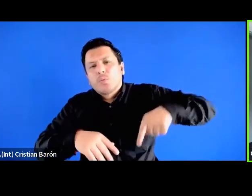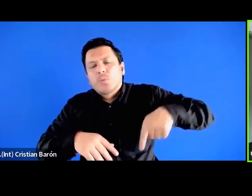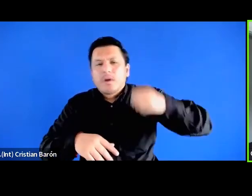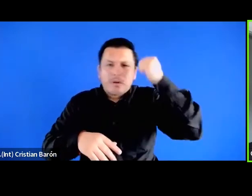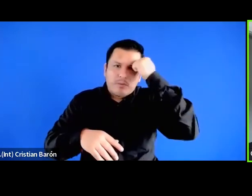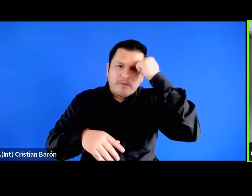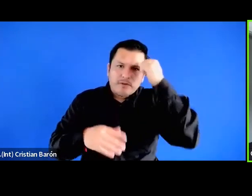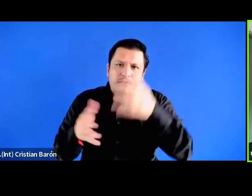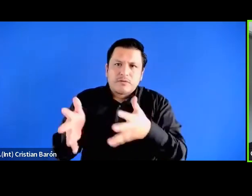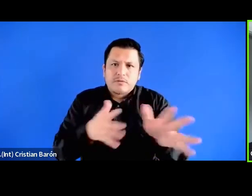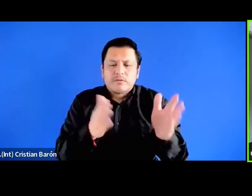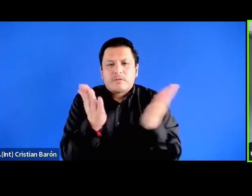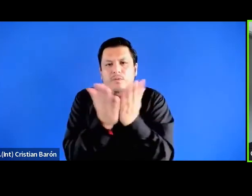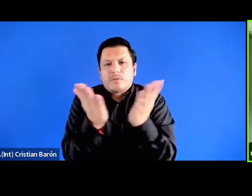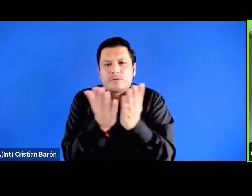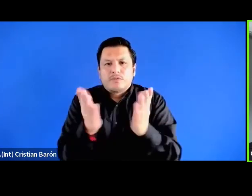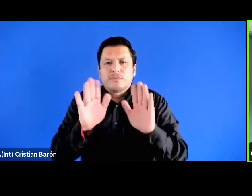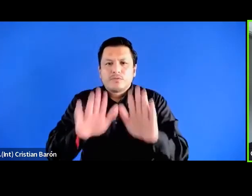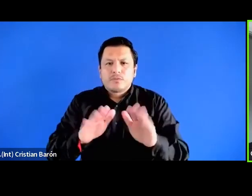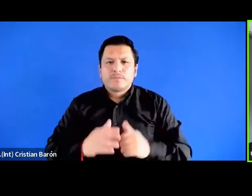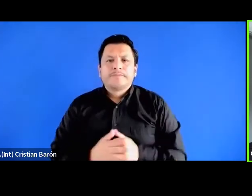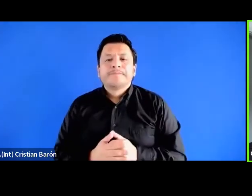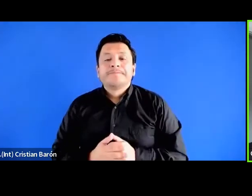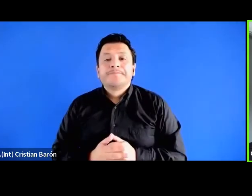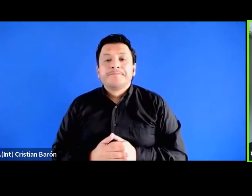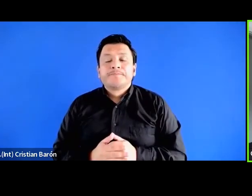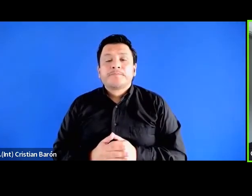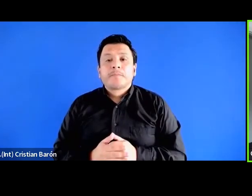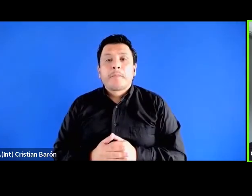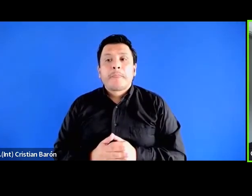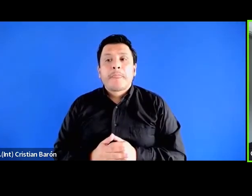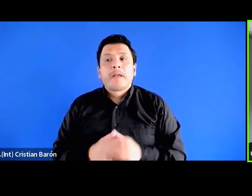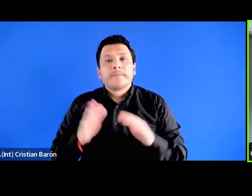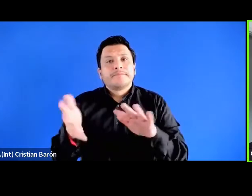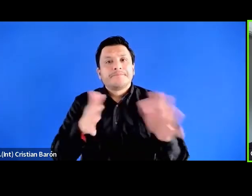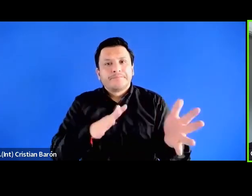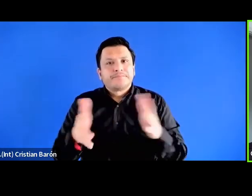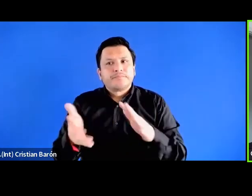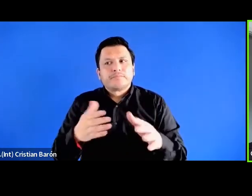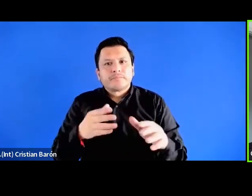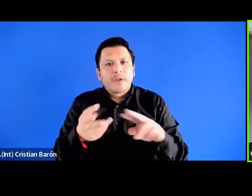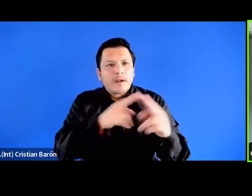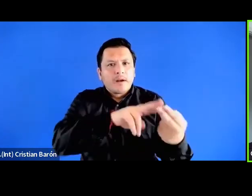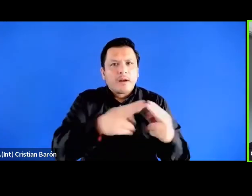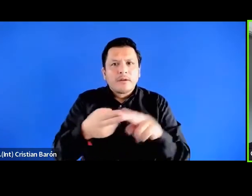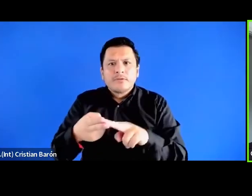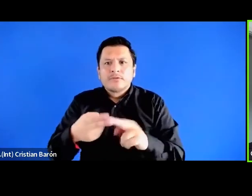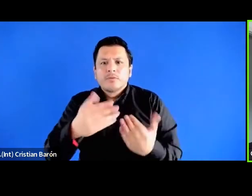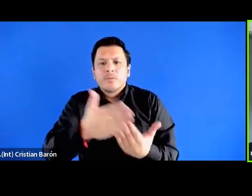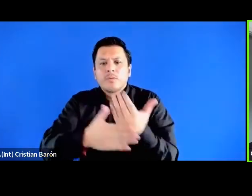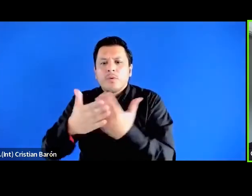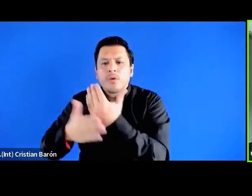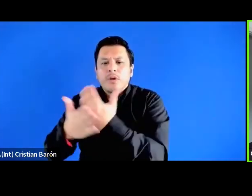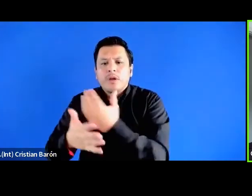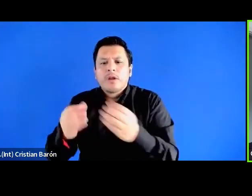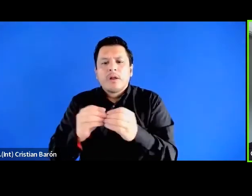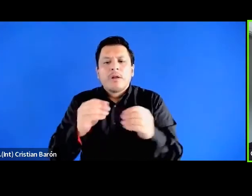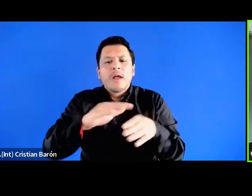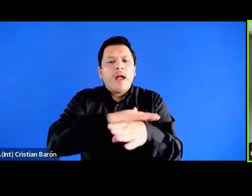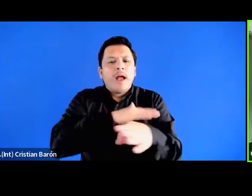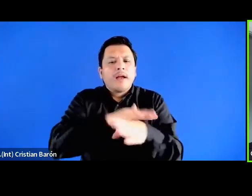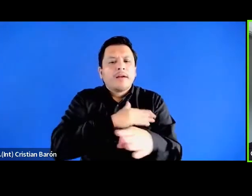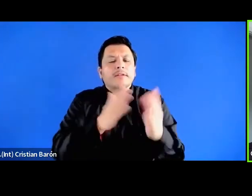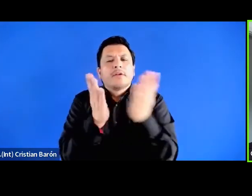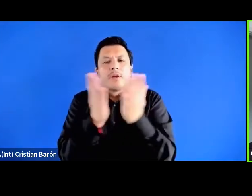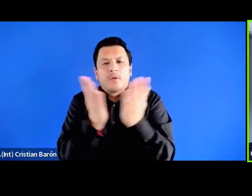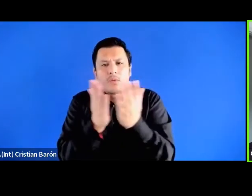de la educación ¿no? entonces aquí digamos en este periodo podemos ver esa relación entre modernización el acceso a la educación